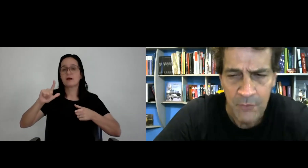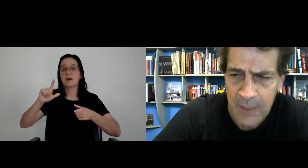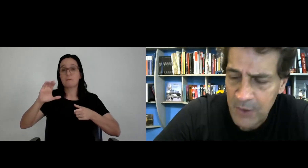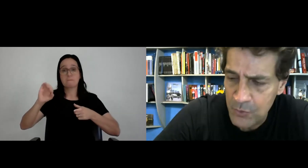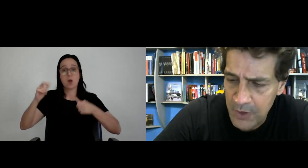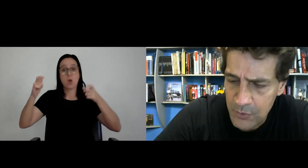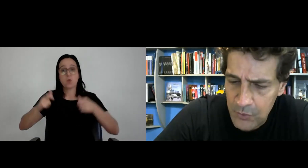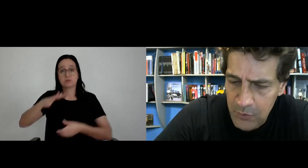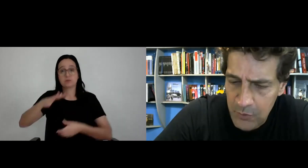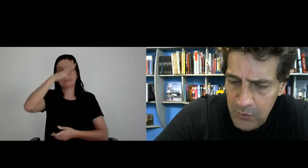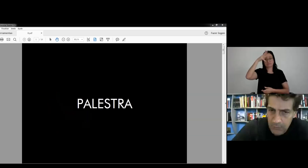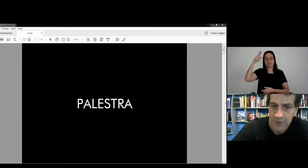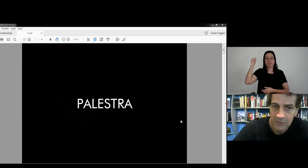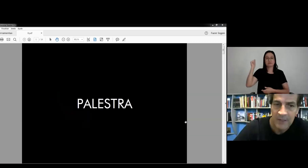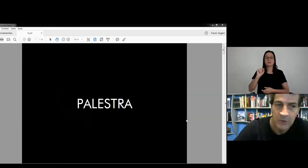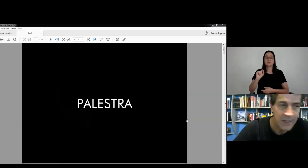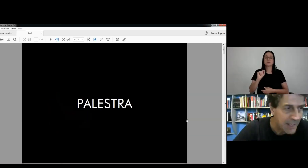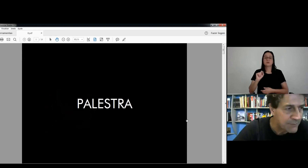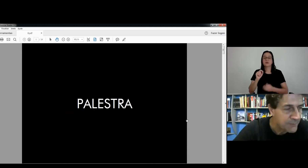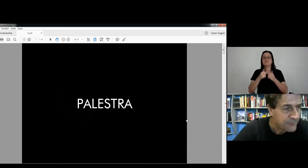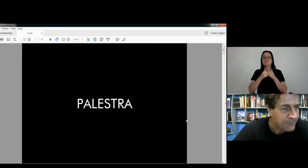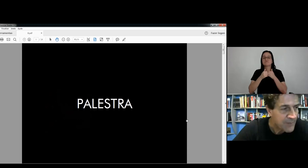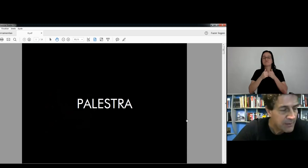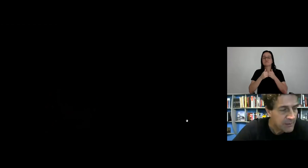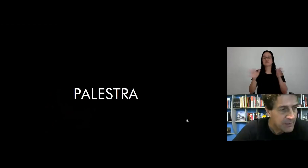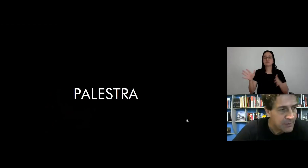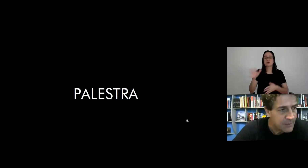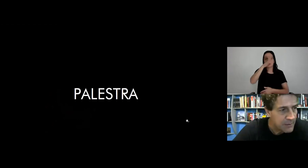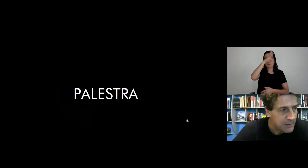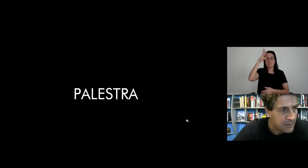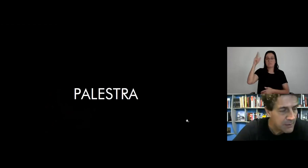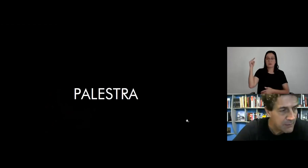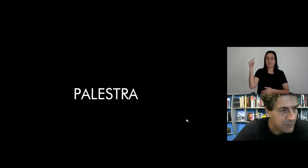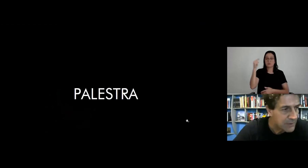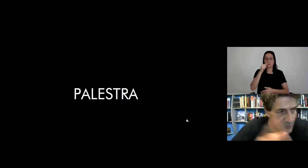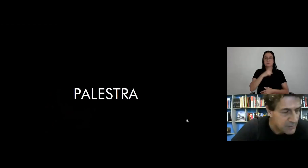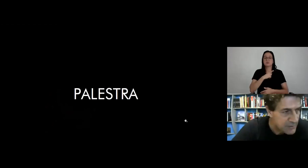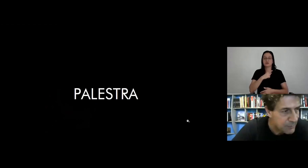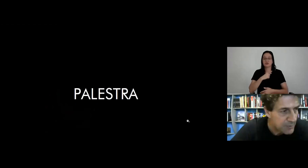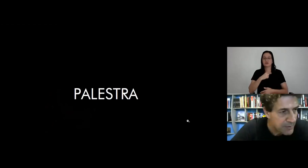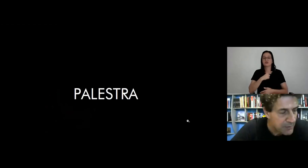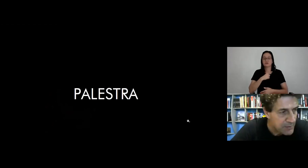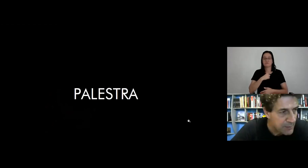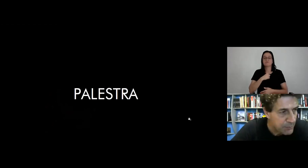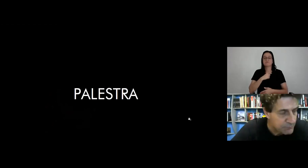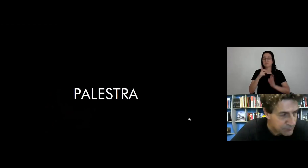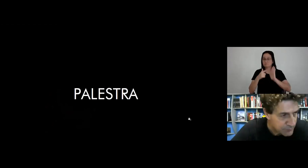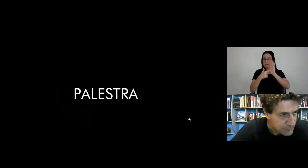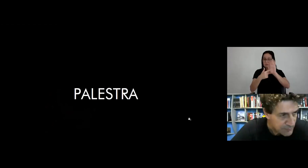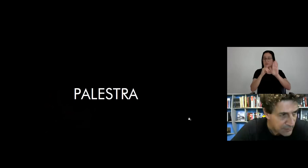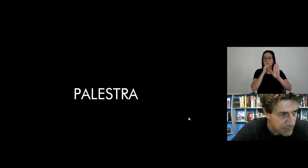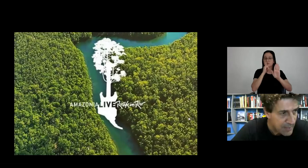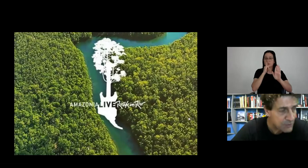Foi a abertura do projeto da Amazônia Live, em que... Vou dar só esse exemplo também, que é um exemplo